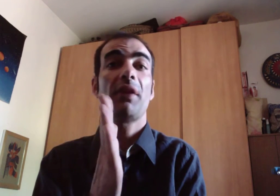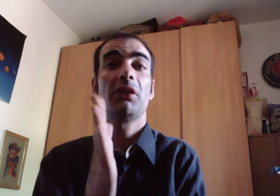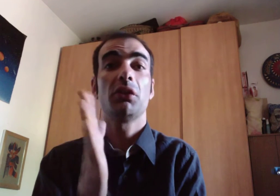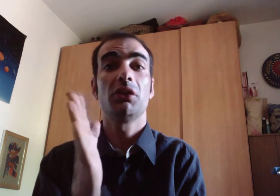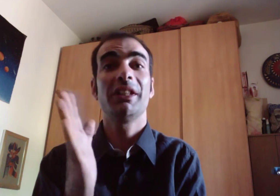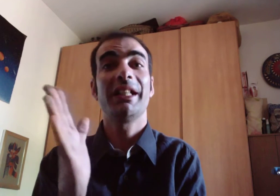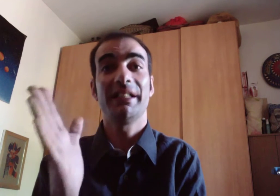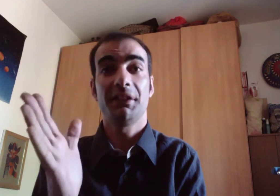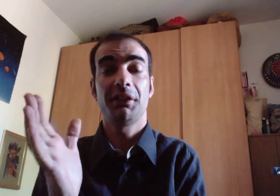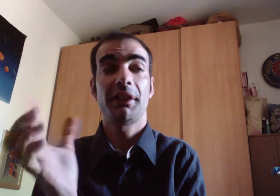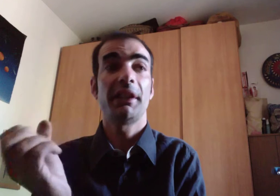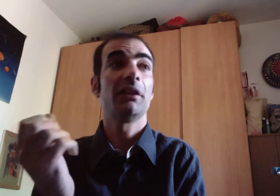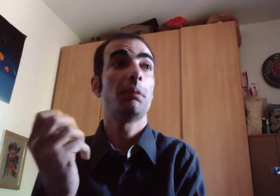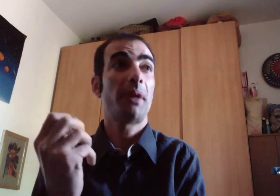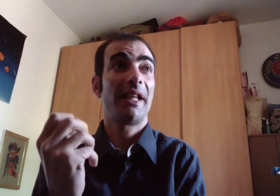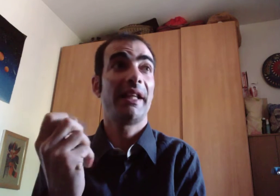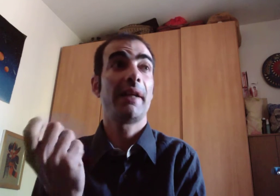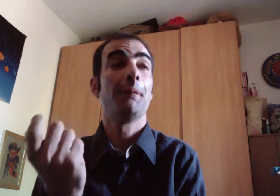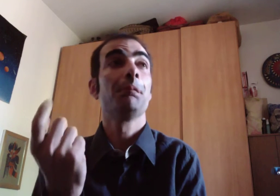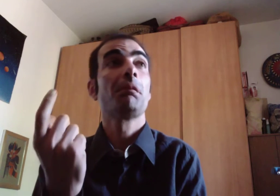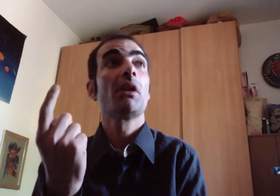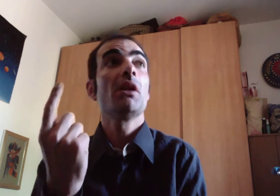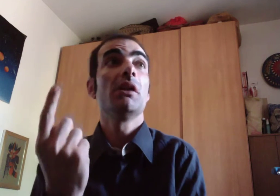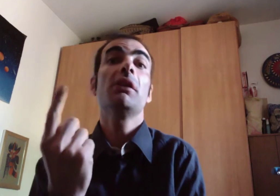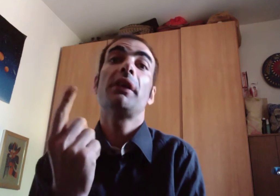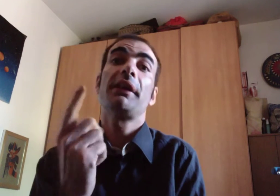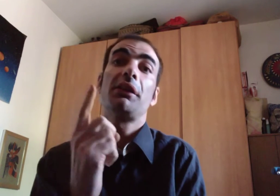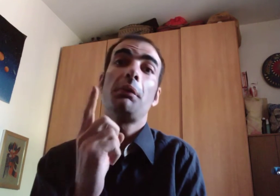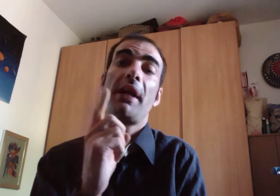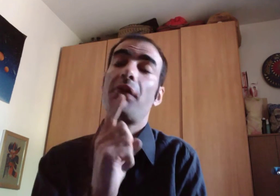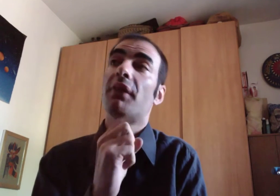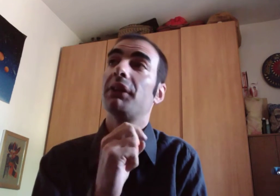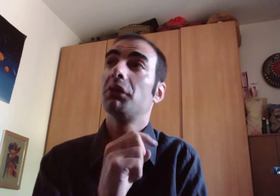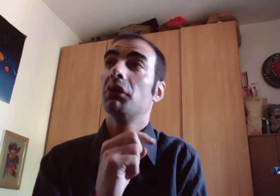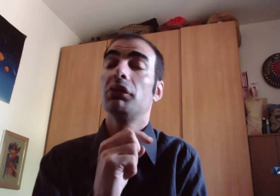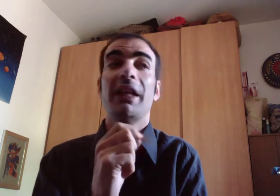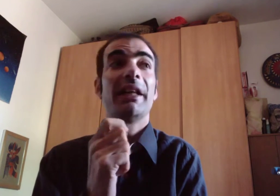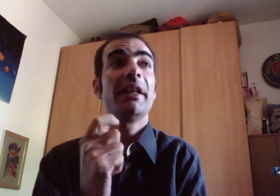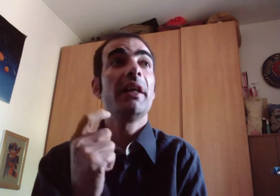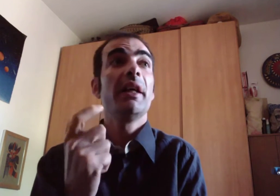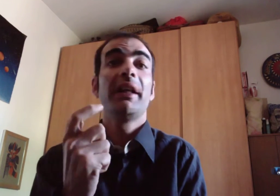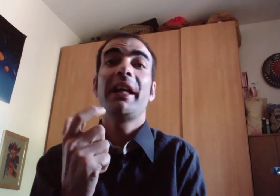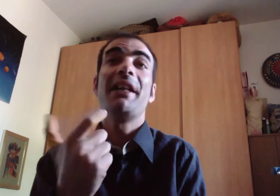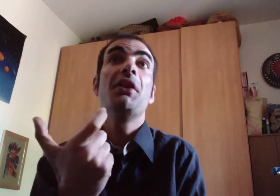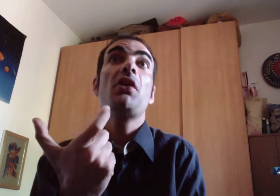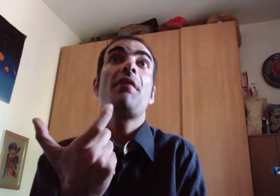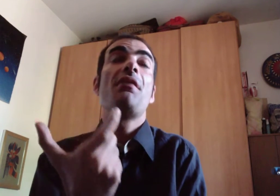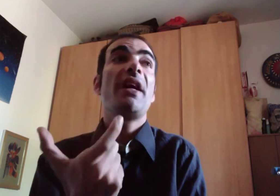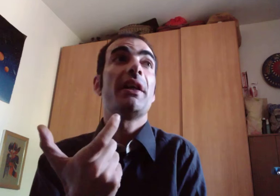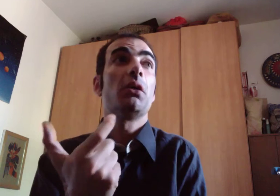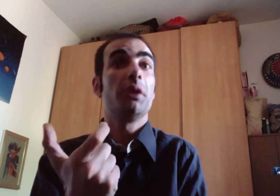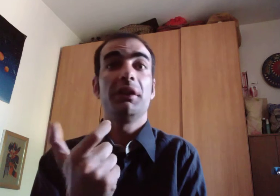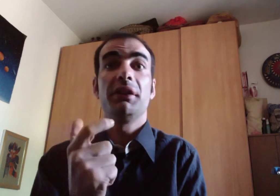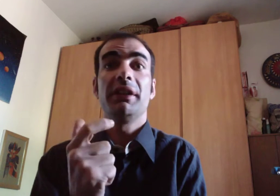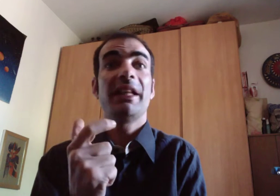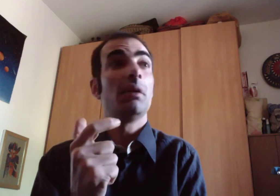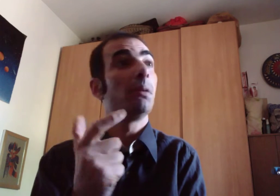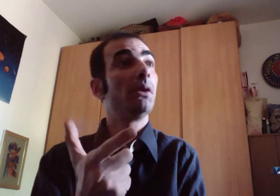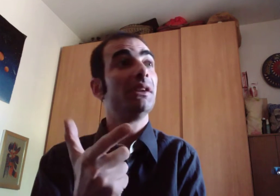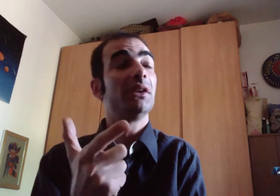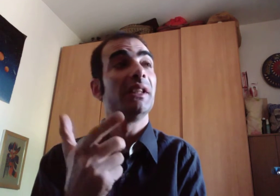fatto notare internet perché internet mi ha fatto notare che non è vero quindi che il politico